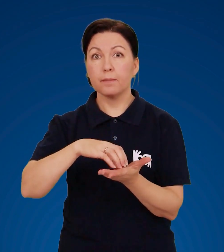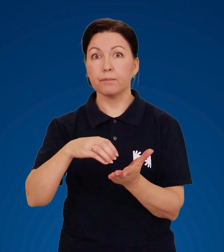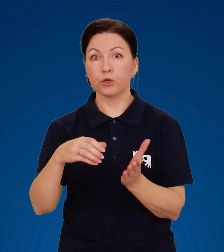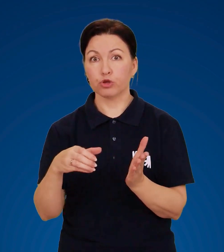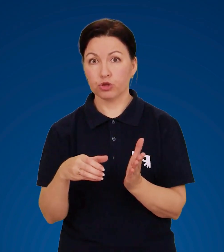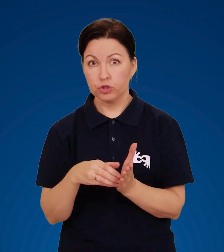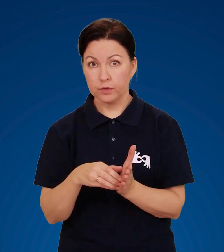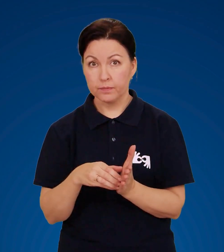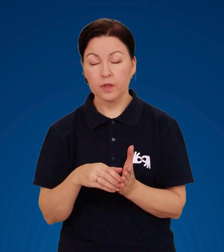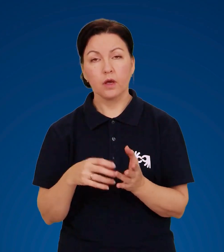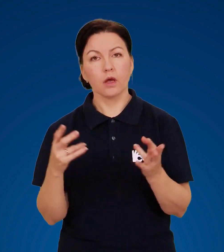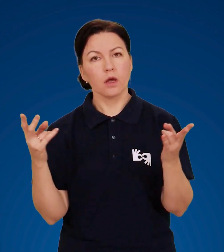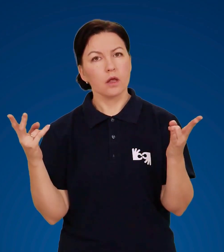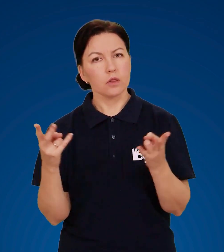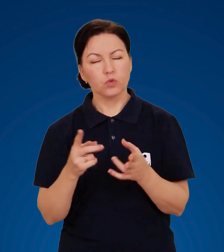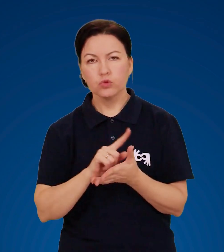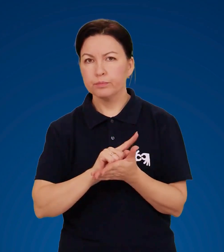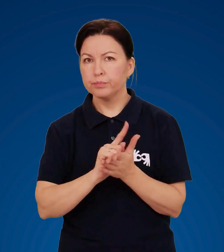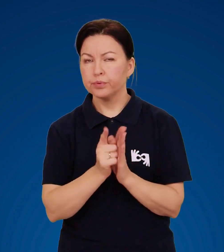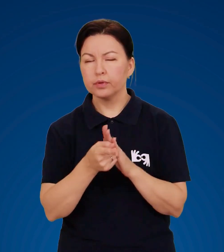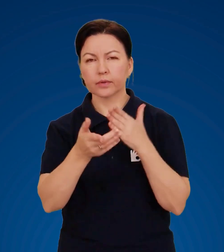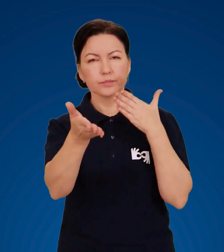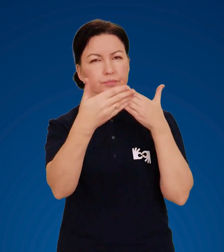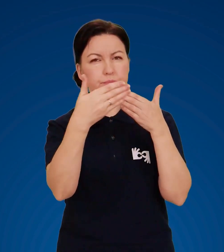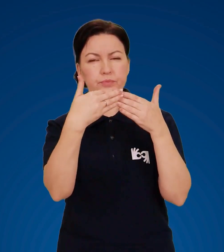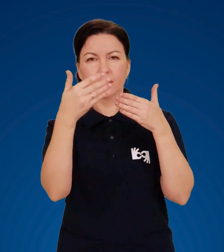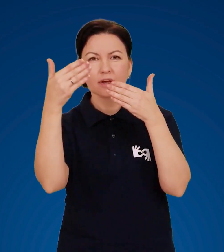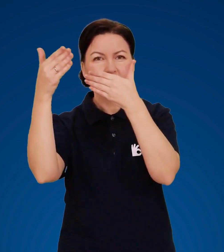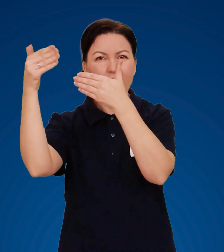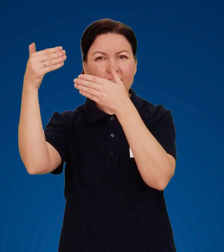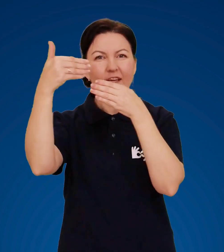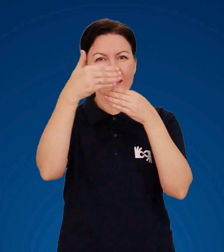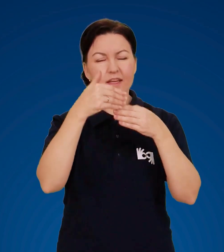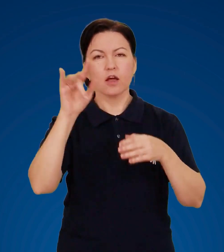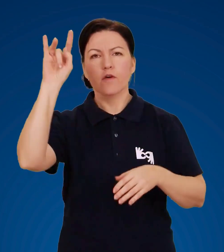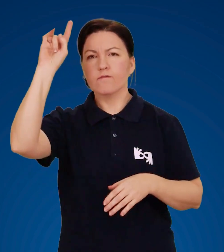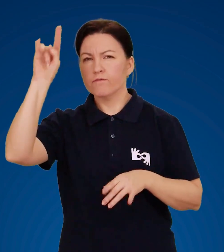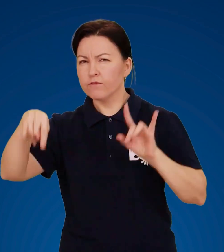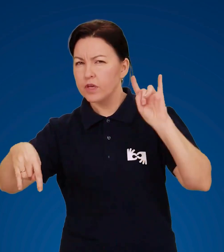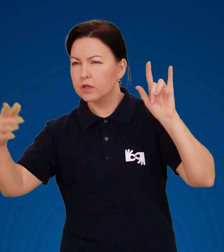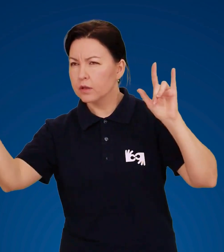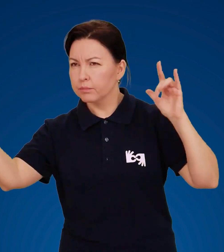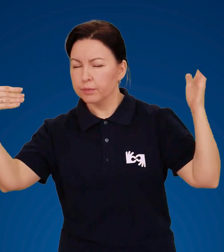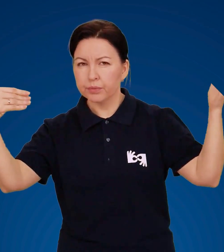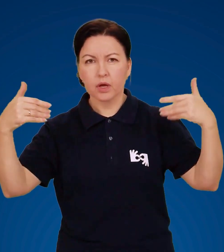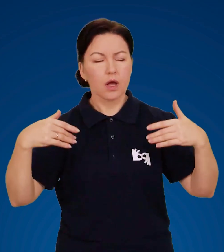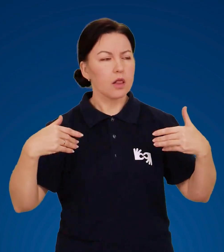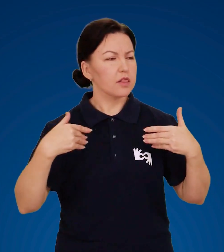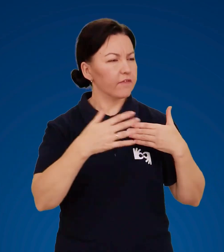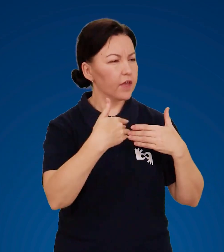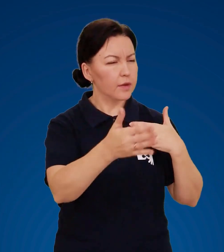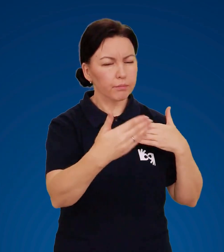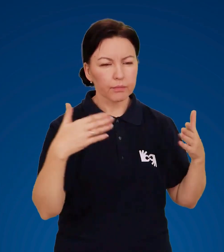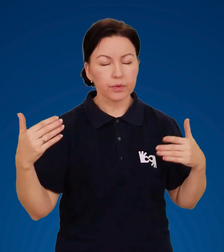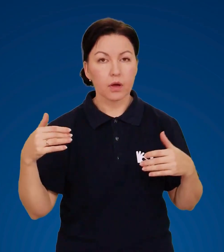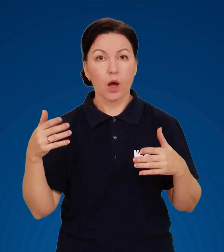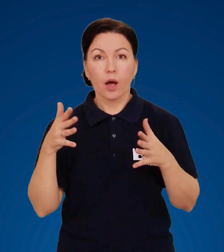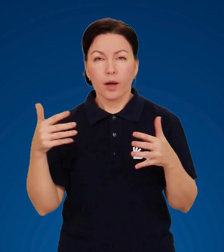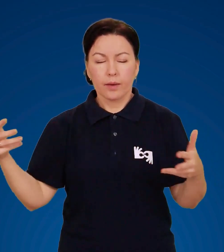приміщенні, негайно зачиніть всі квартирки, вікна, двері, бо протяги